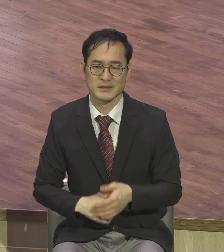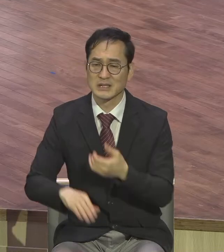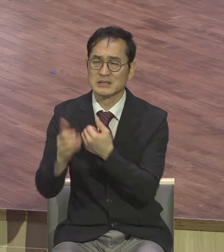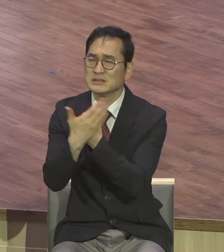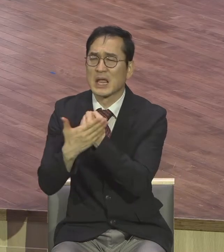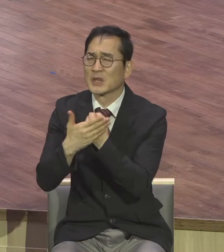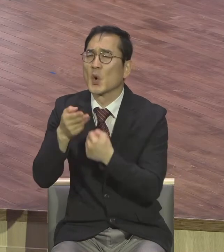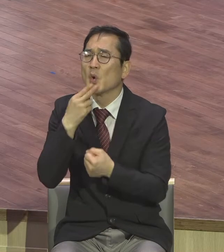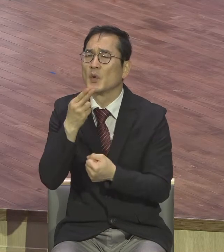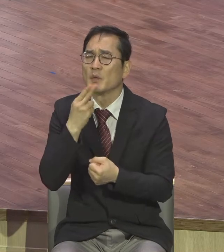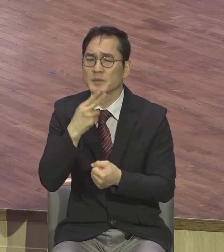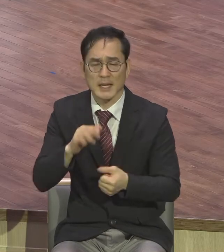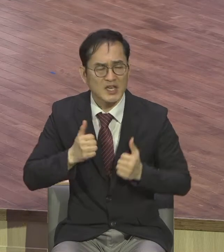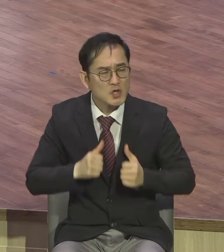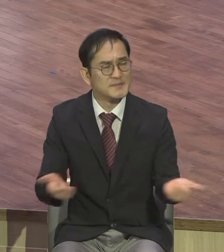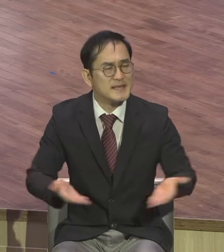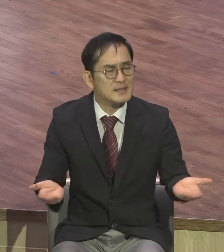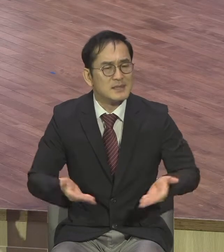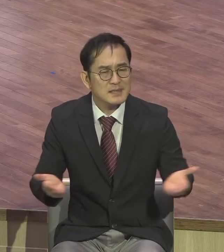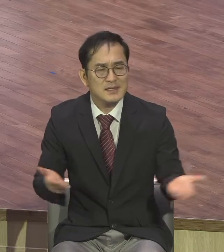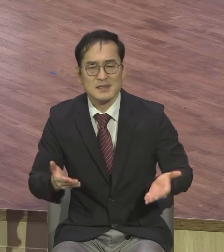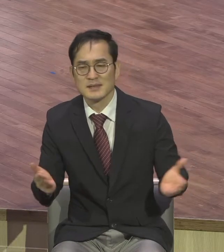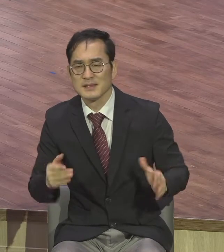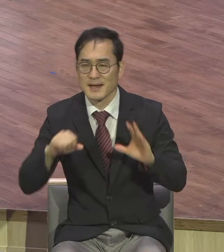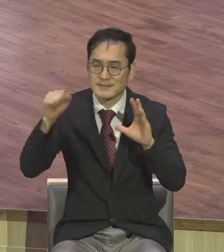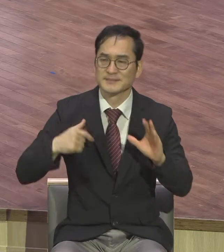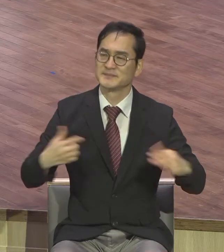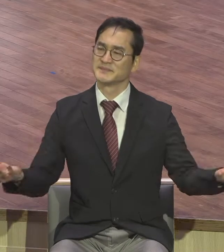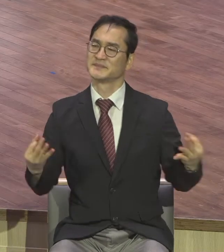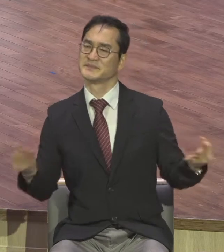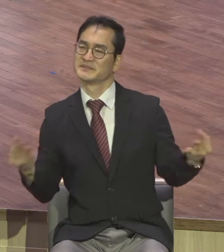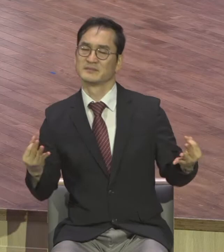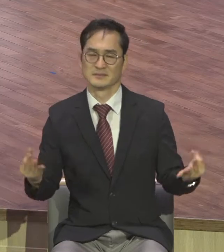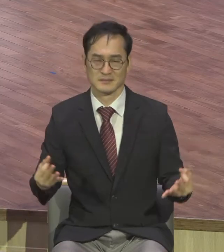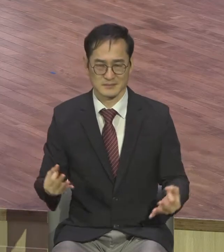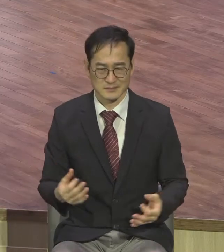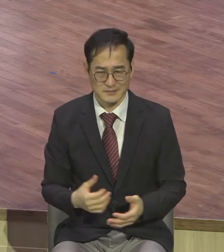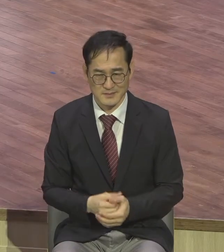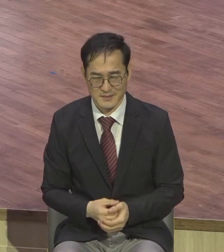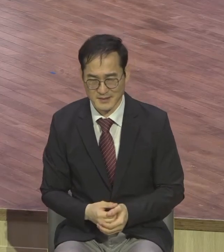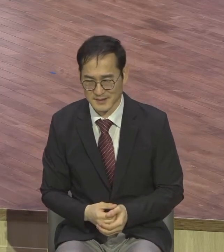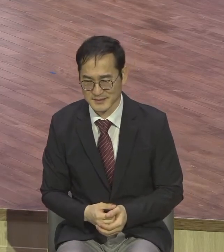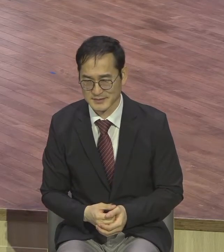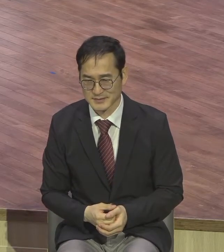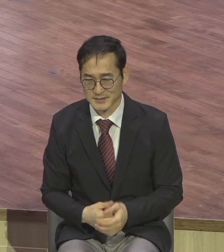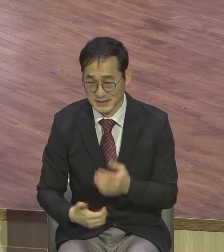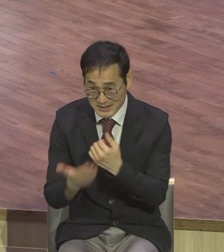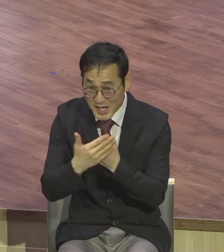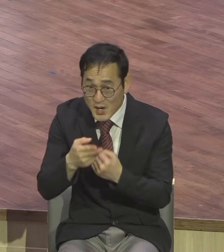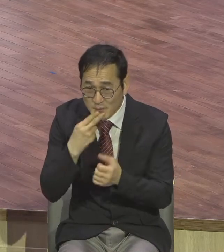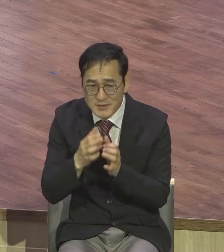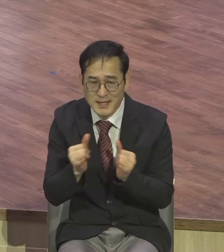깽가리 우리는 깽가리 시끄러워요 시끄러워 시끄럽다고 은혜 못 받은 증거입니다 그게 말이 많아요